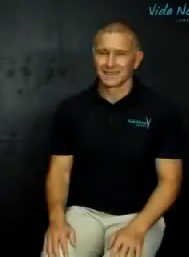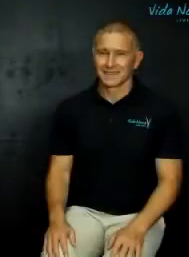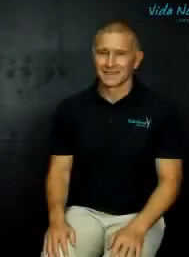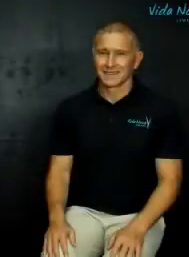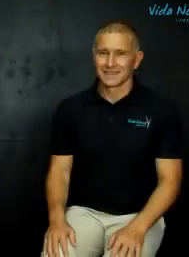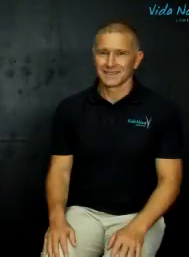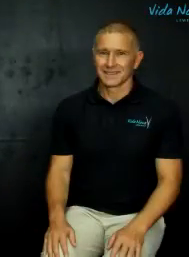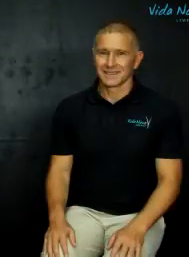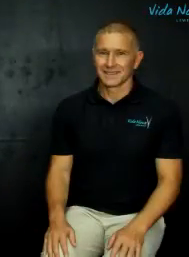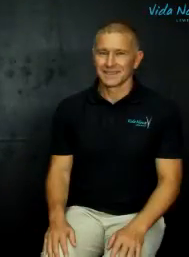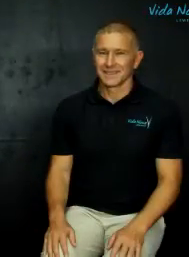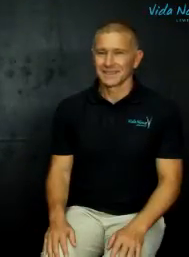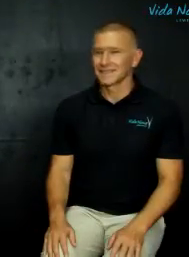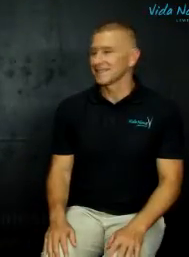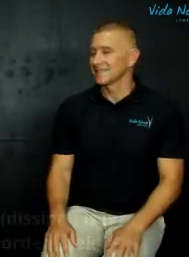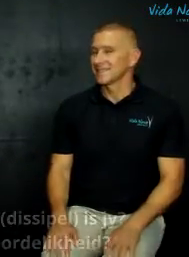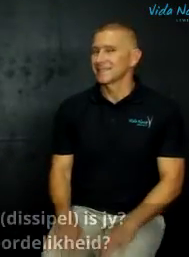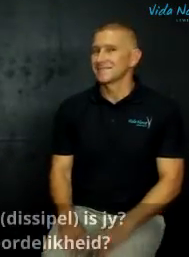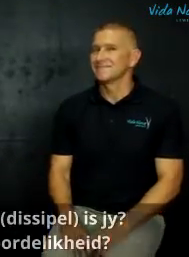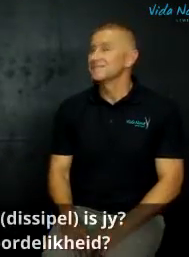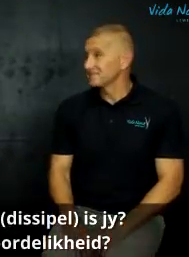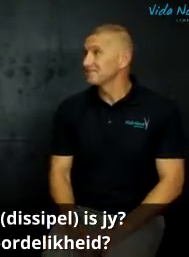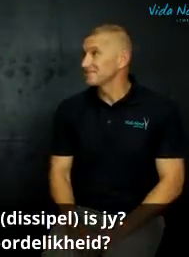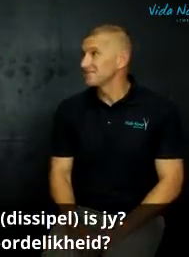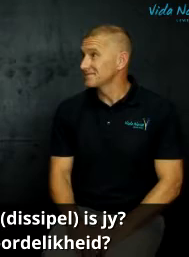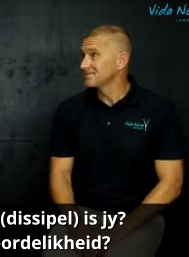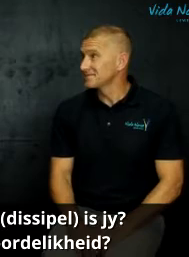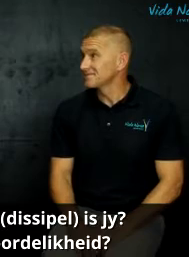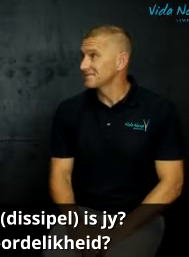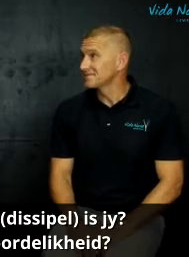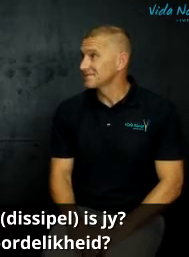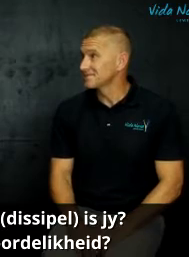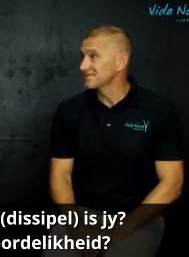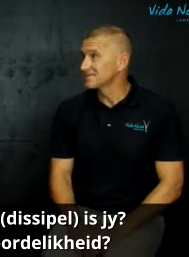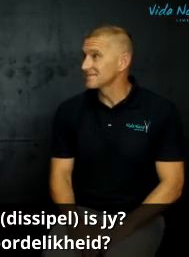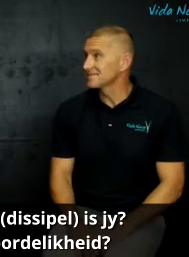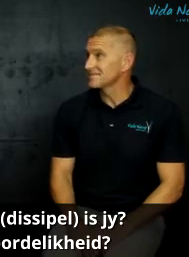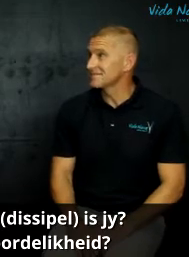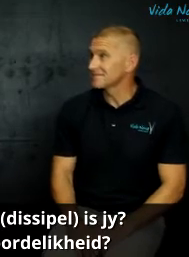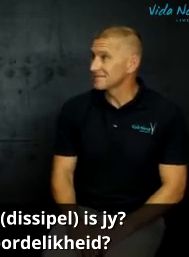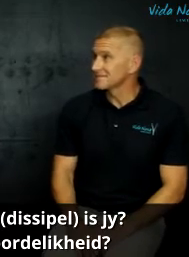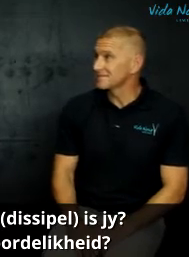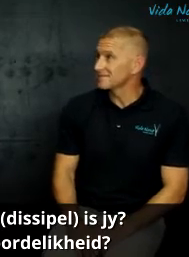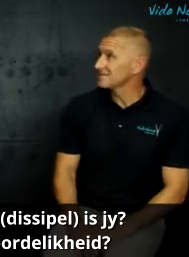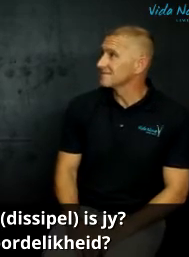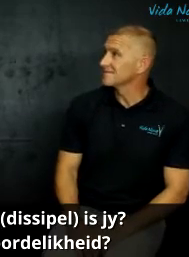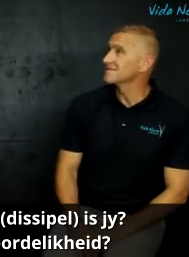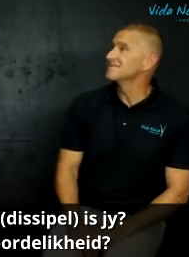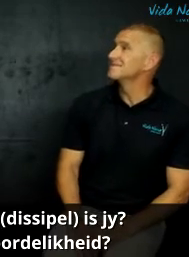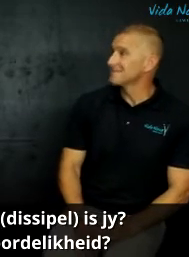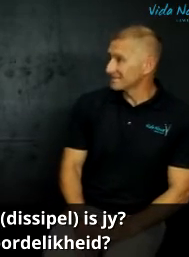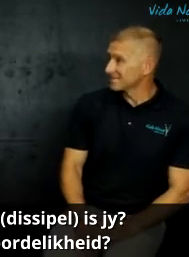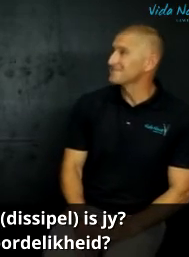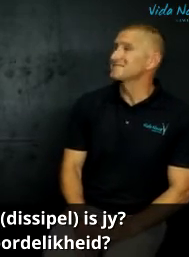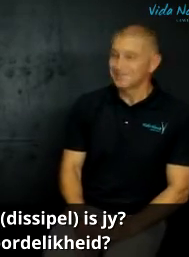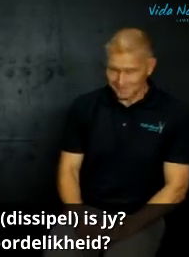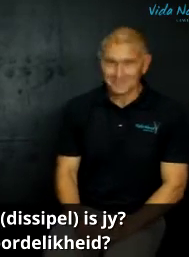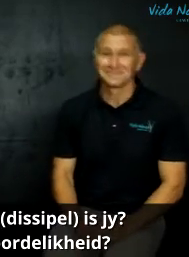so die vraag na vandagse boodskap zou ek sê met annabures watse type speler is jy wacht watse type disciple is